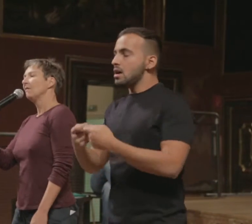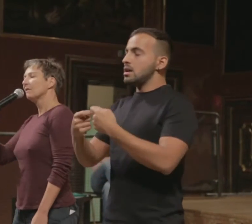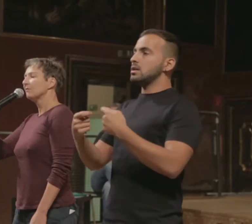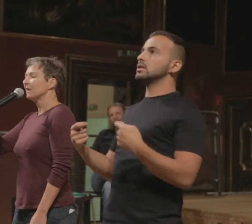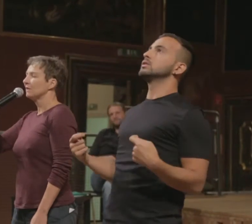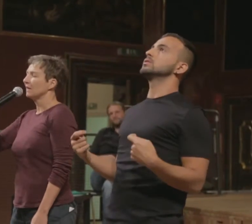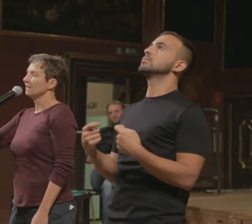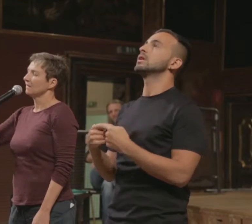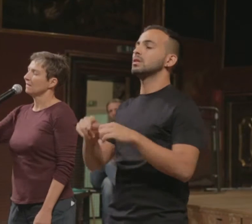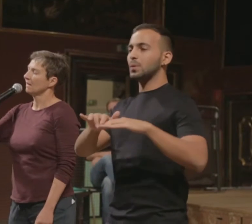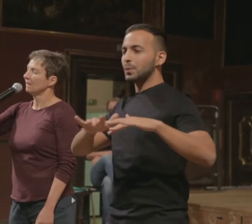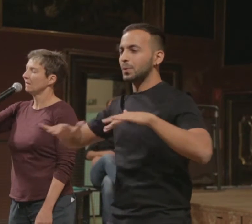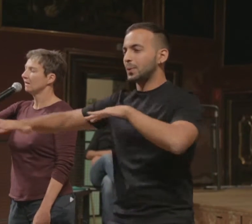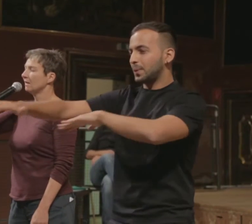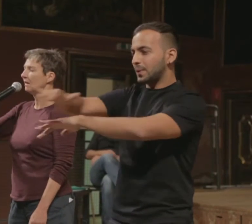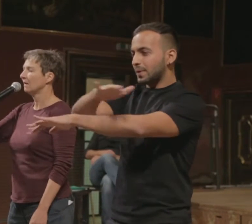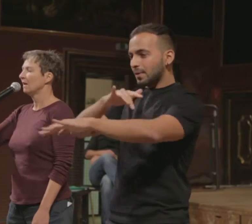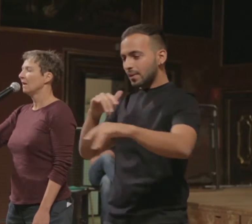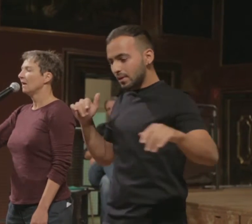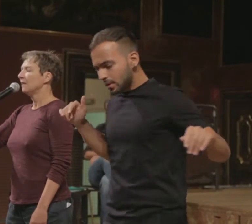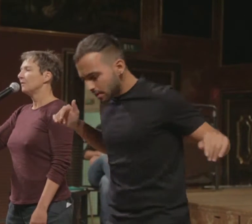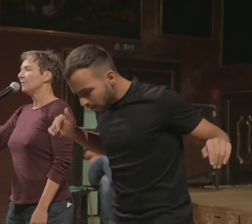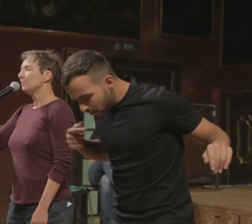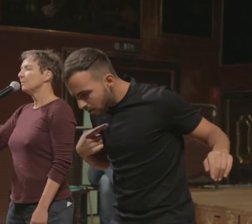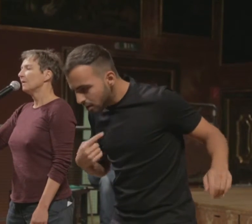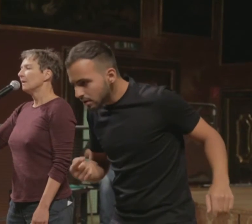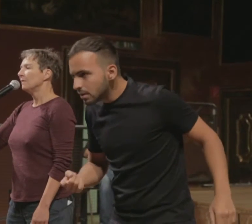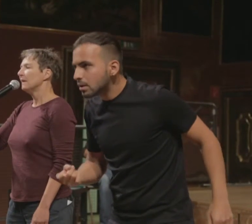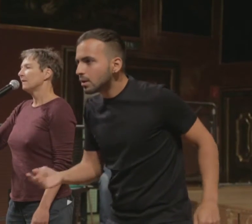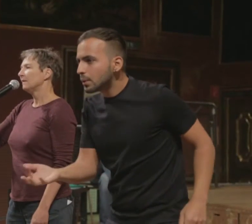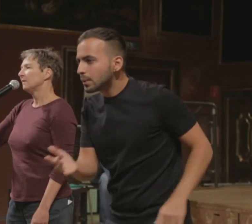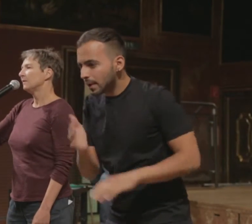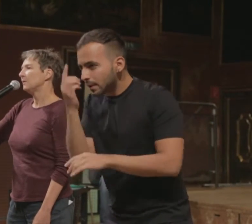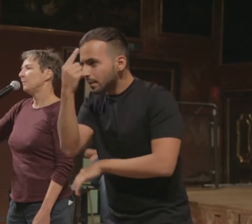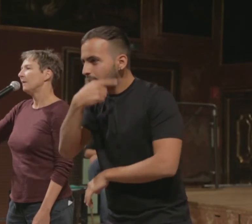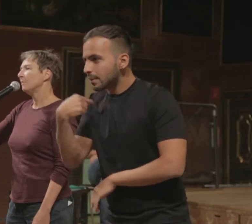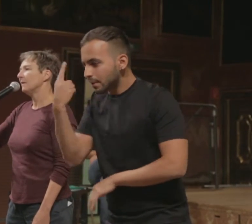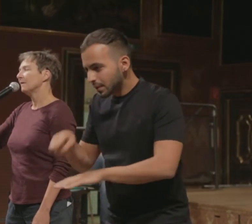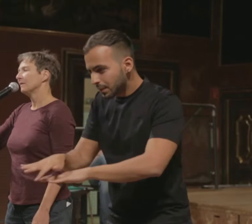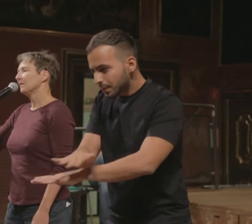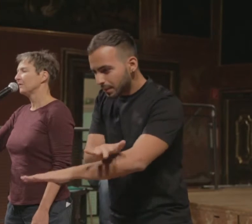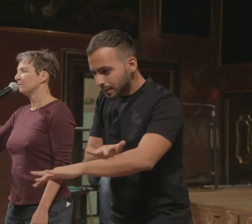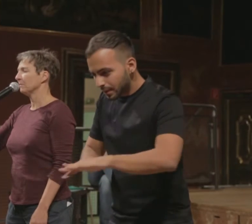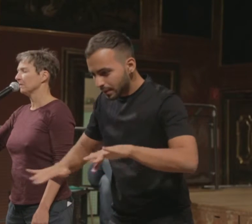Wirf ein Steinchen. Sieh zu, wie Narziss Spiegelbild verschwimmt.